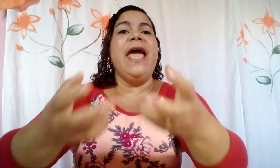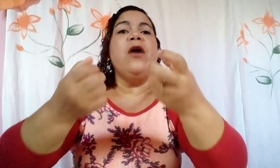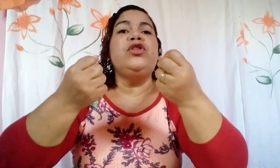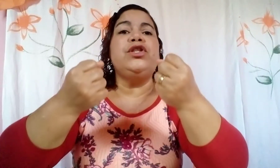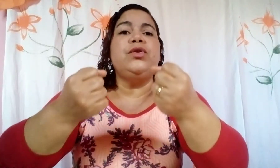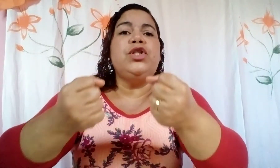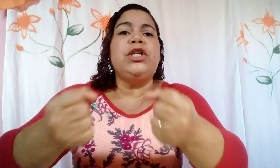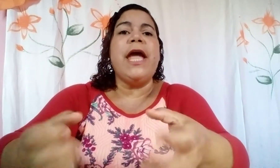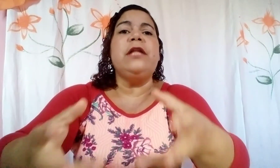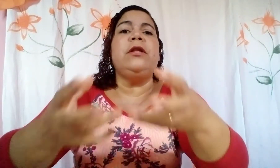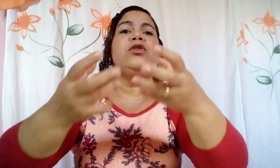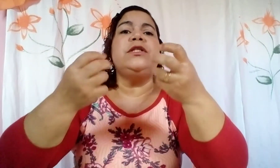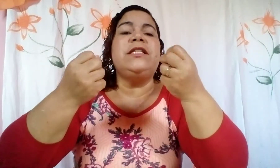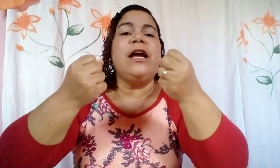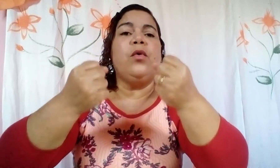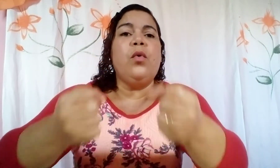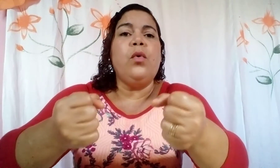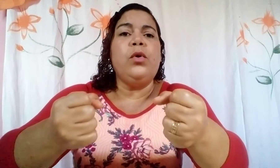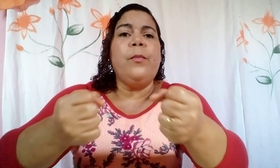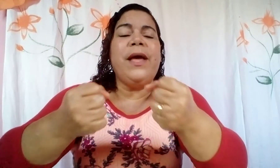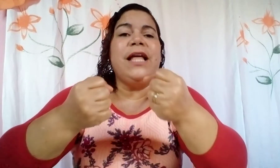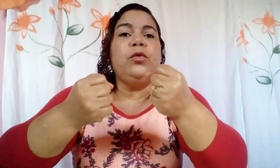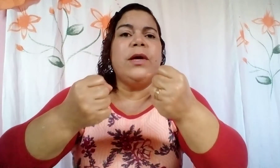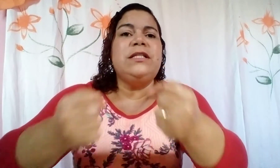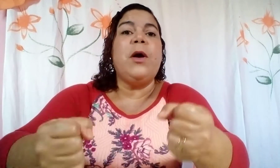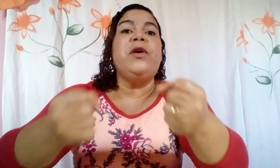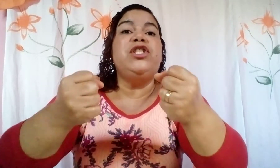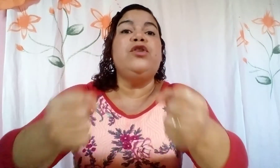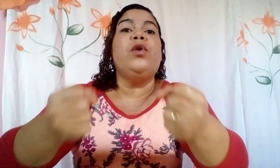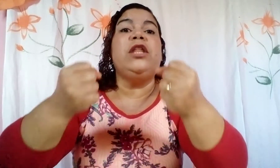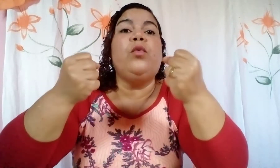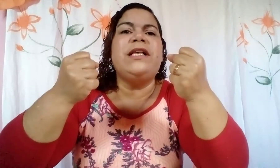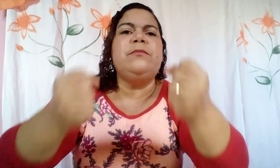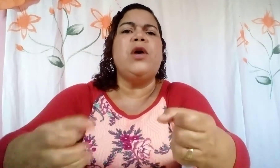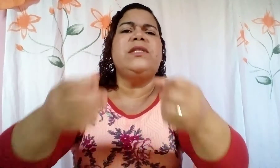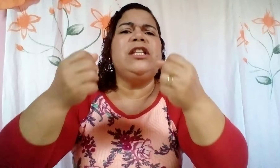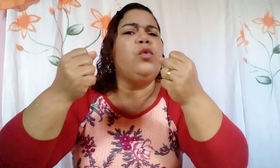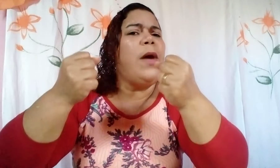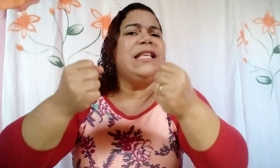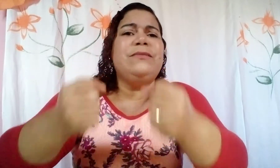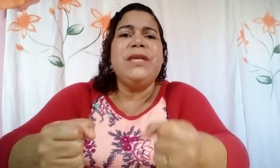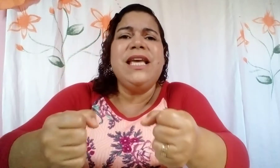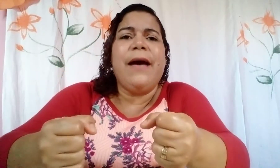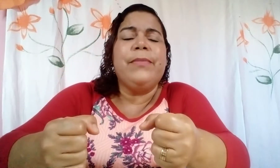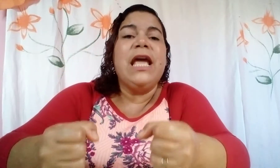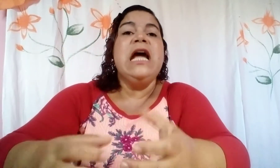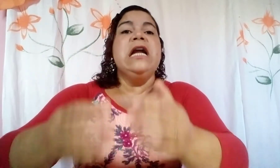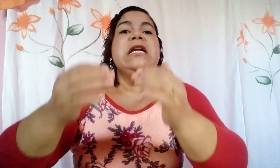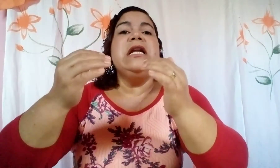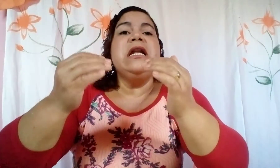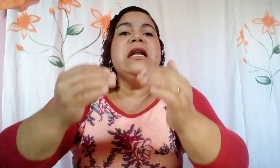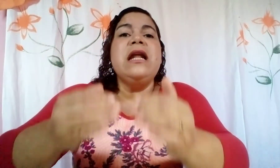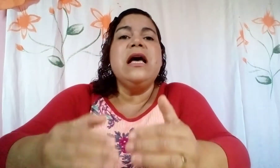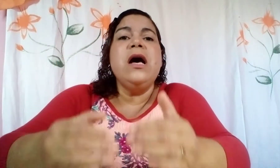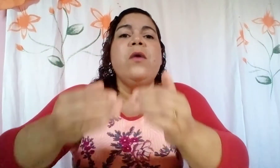eu te sustento, eu te seguro pelas tuas mãos e digo que tu és meu, que tu és minha, não